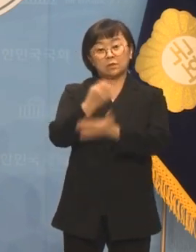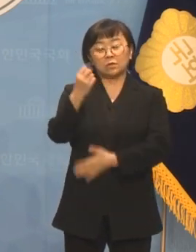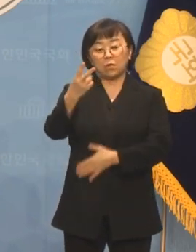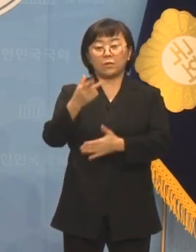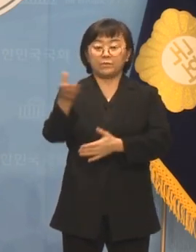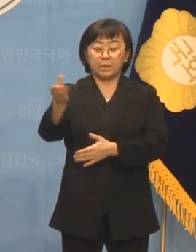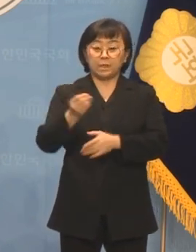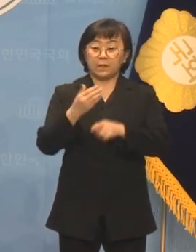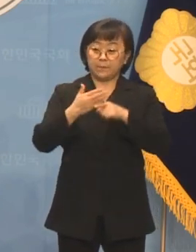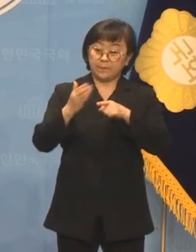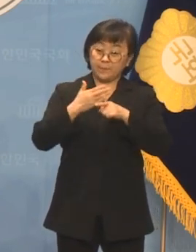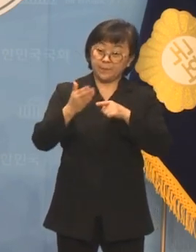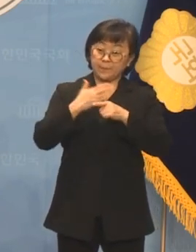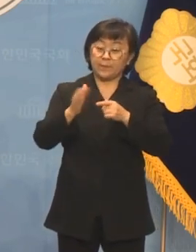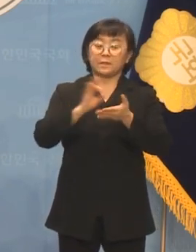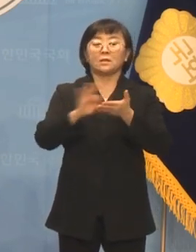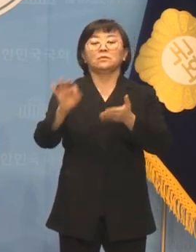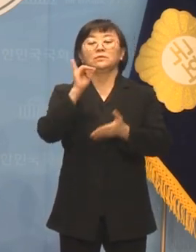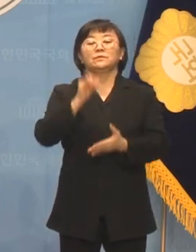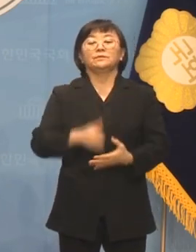빚을 갚는 데 사용하셨습니다.